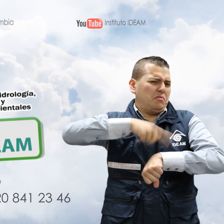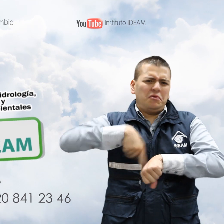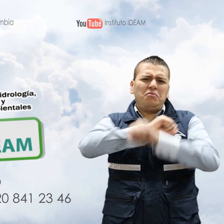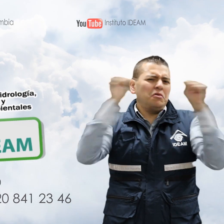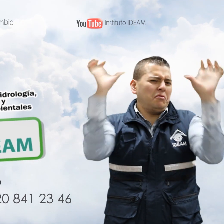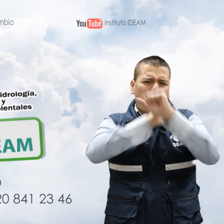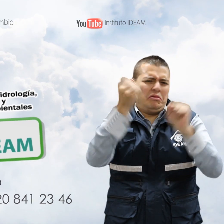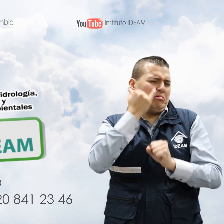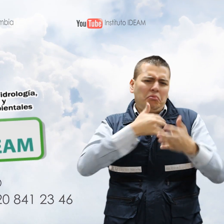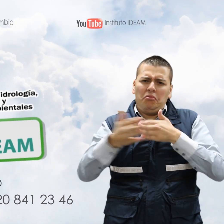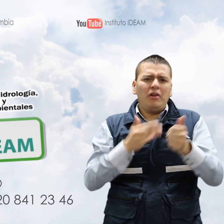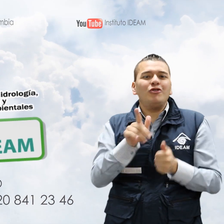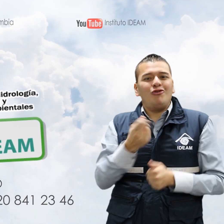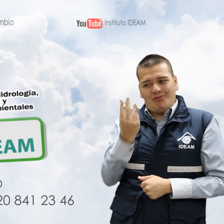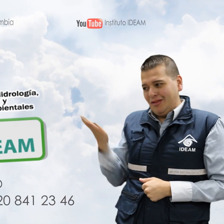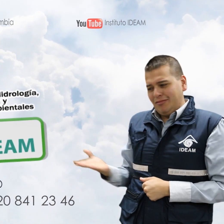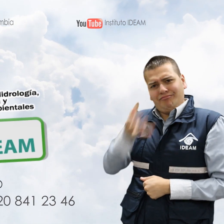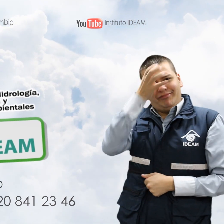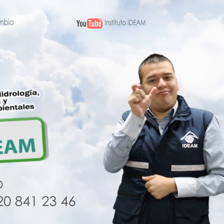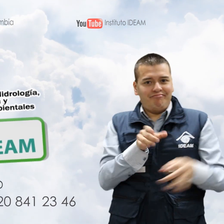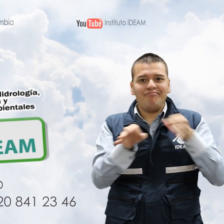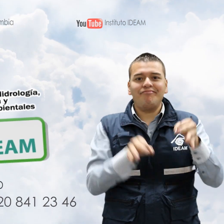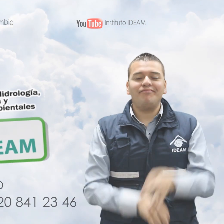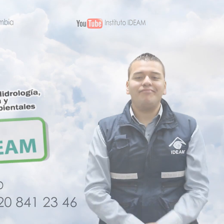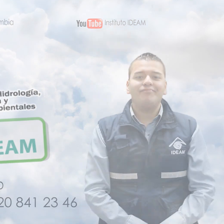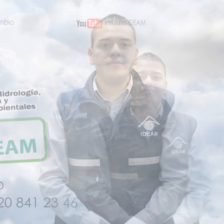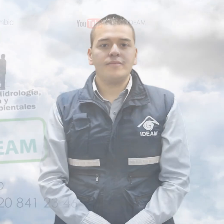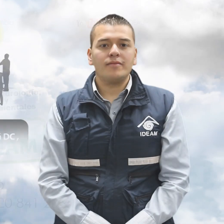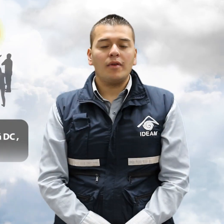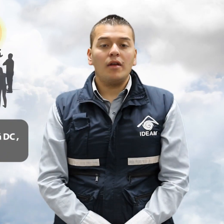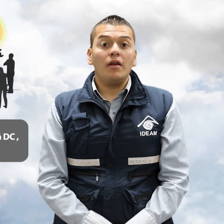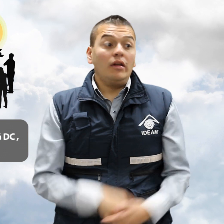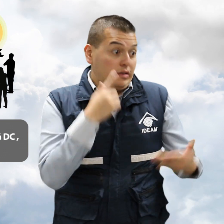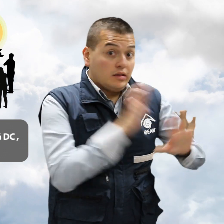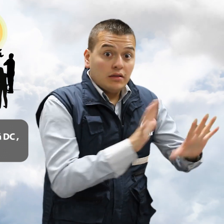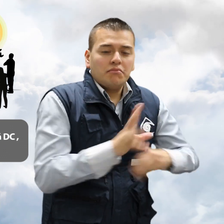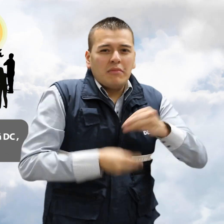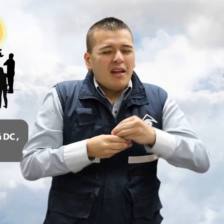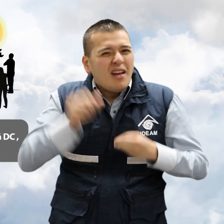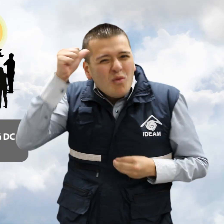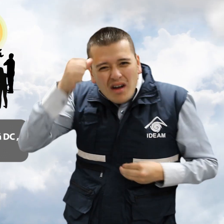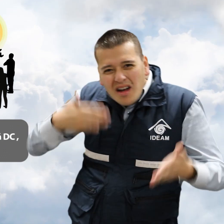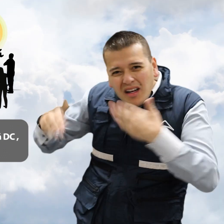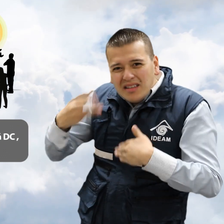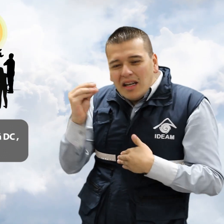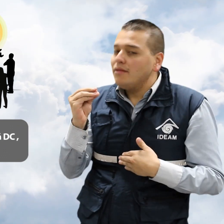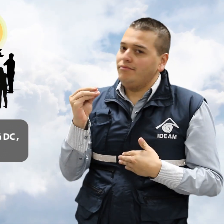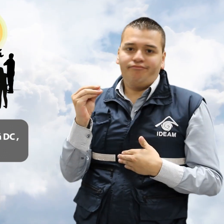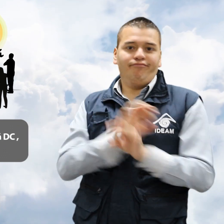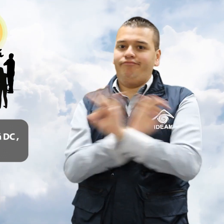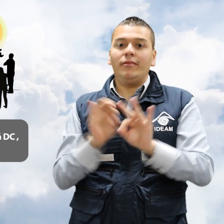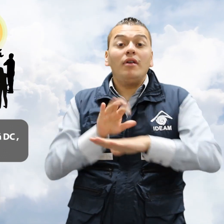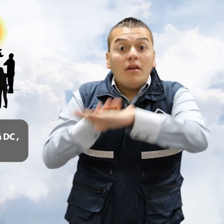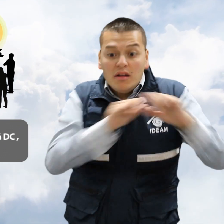del día con el meteorólogo de turno con los teléfonos que aparecen en pantalla. Adicionalmente los invitamos a nuestra Audiencia Pública de Rendición